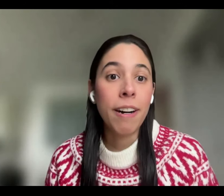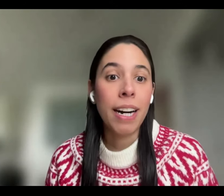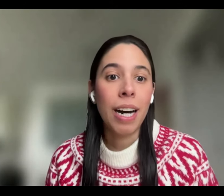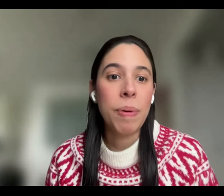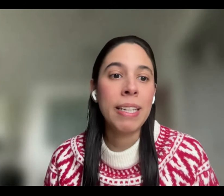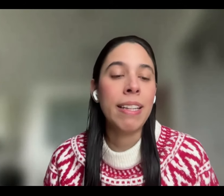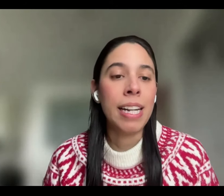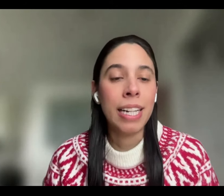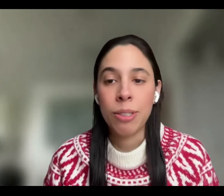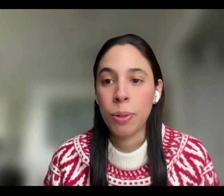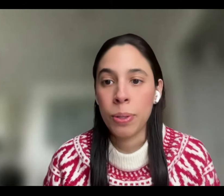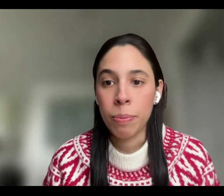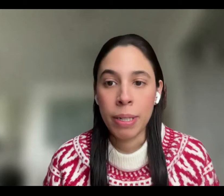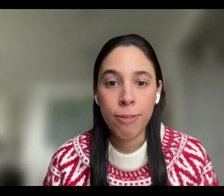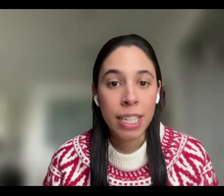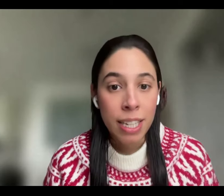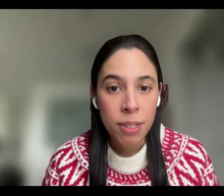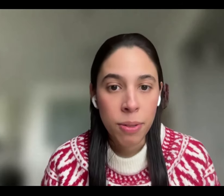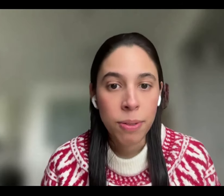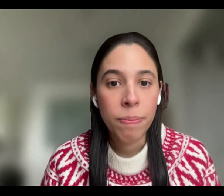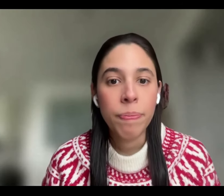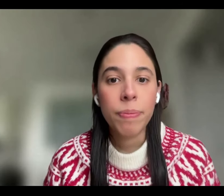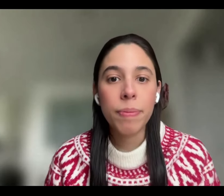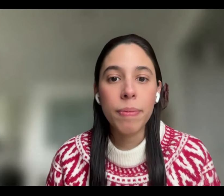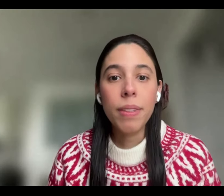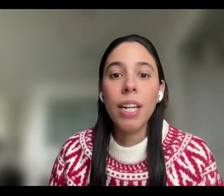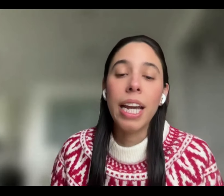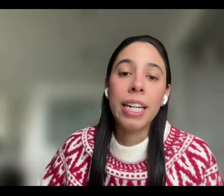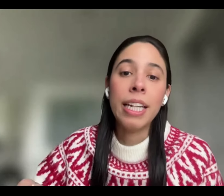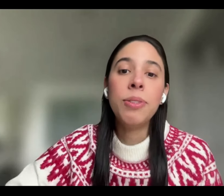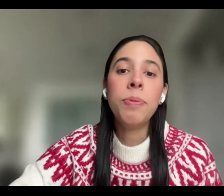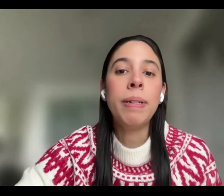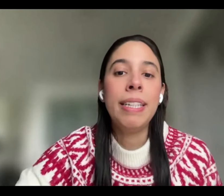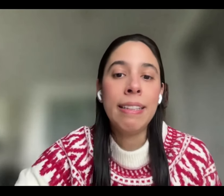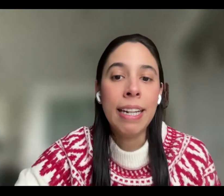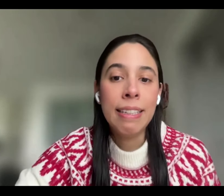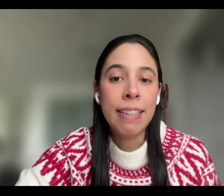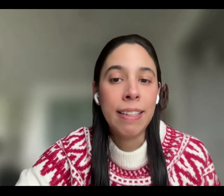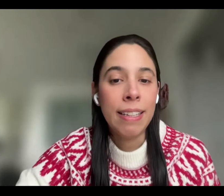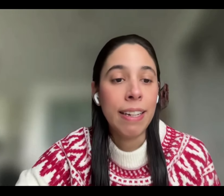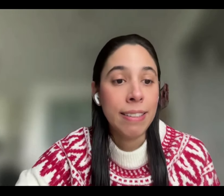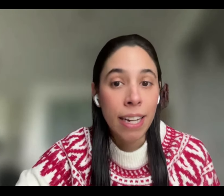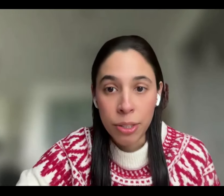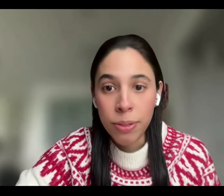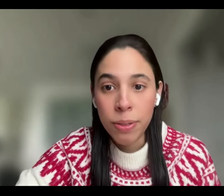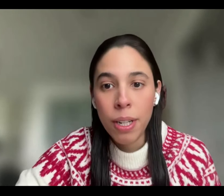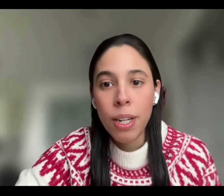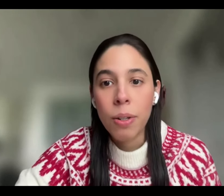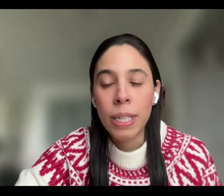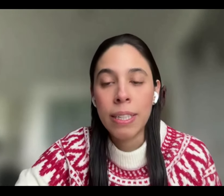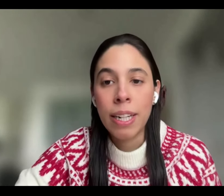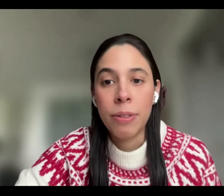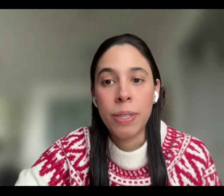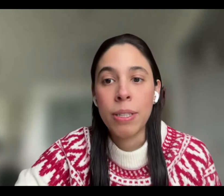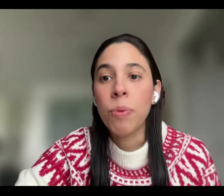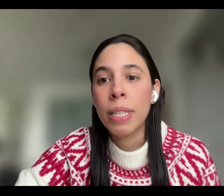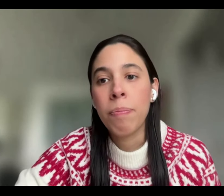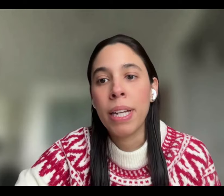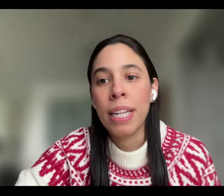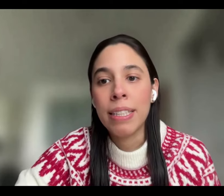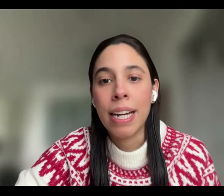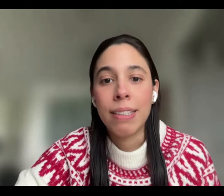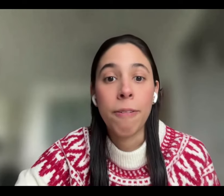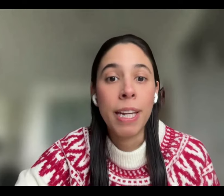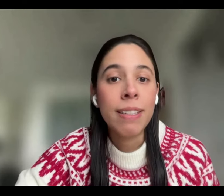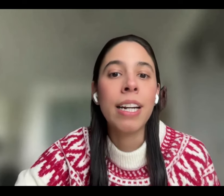Se va a presentar el caso con nombres ficticios. Ernesto, un paciente de 66 años, con esclerosis